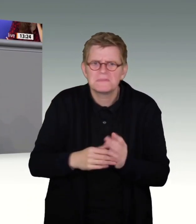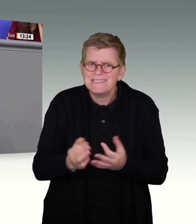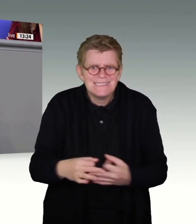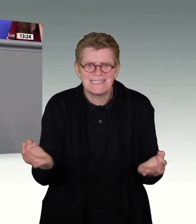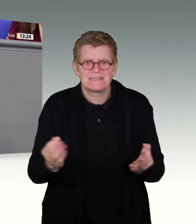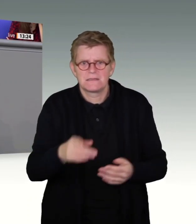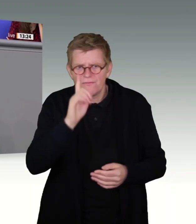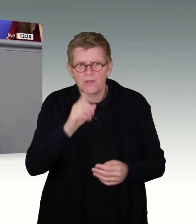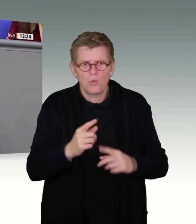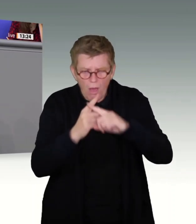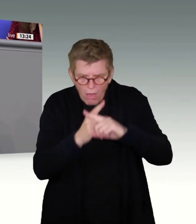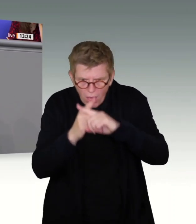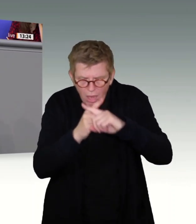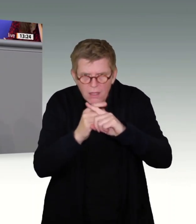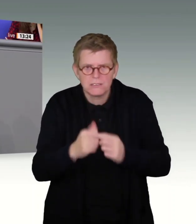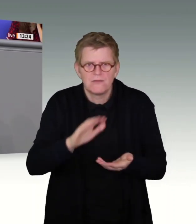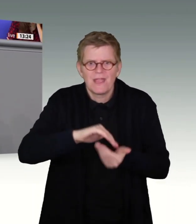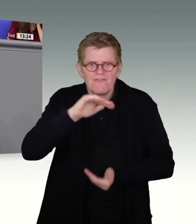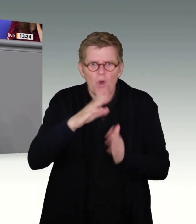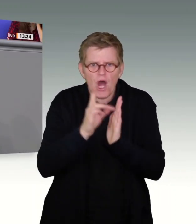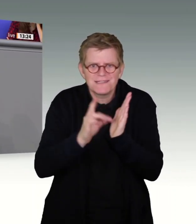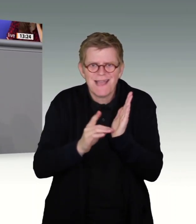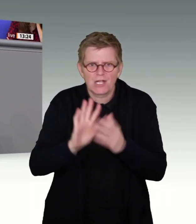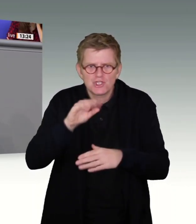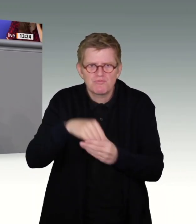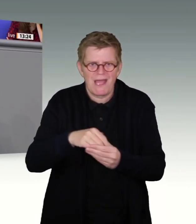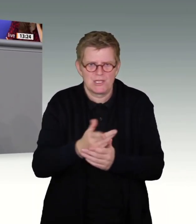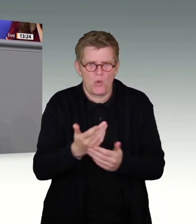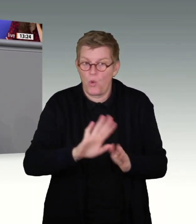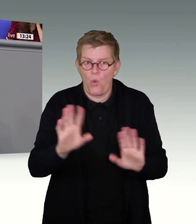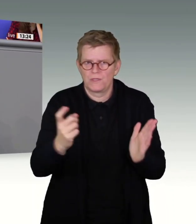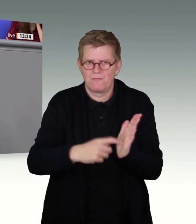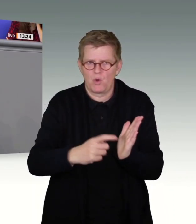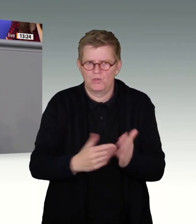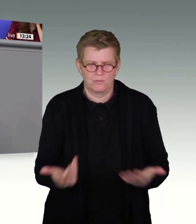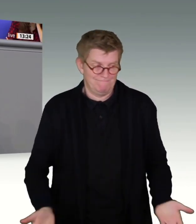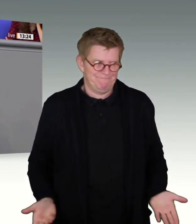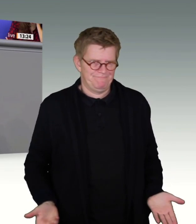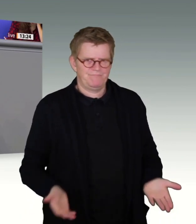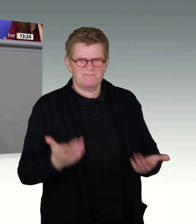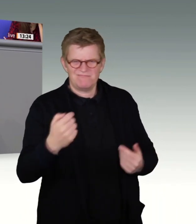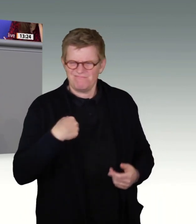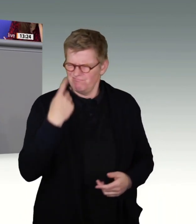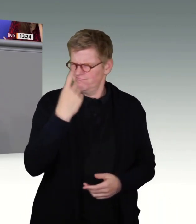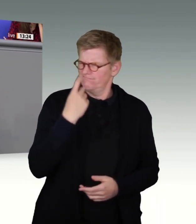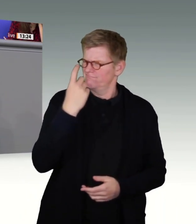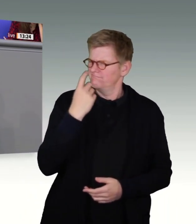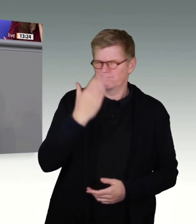allein sich fokussieren auf die anlasslose Massendatenspeicherung im Internet, dann darf uns das zumindest vorsichtig ausgedrückt verwundern.